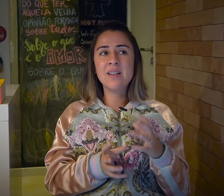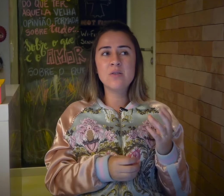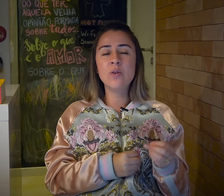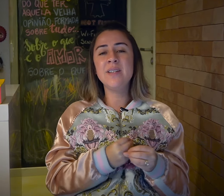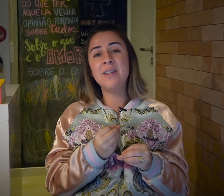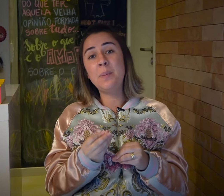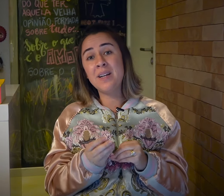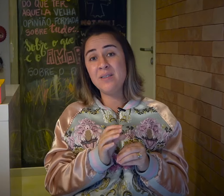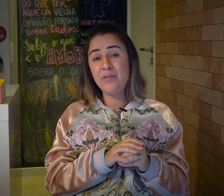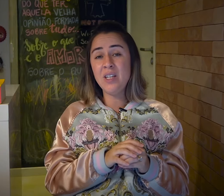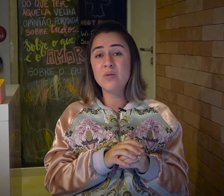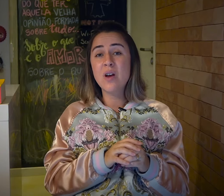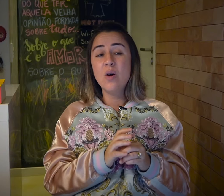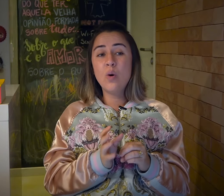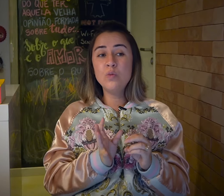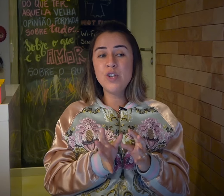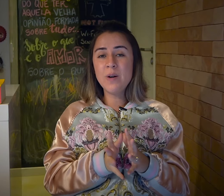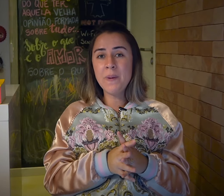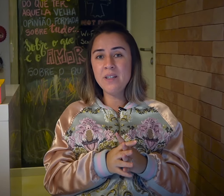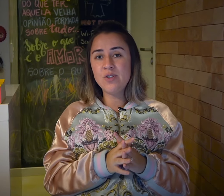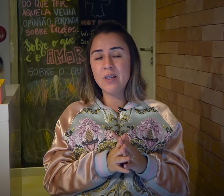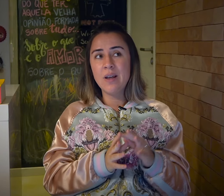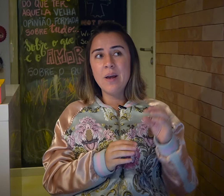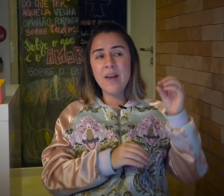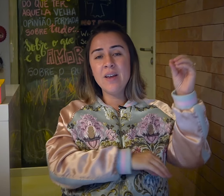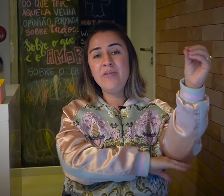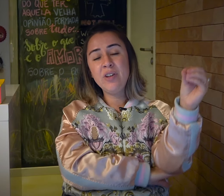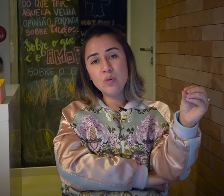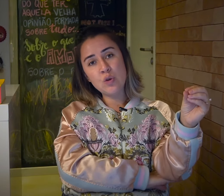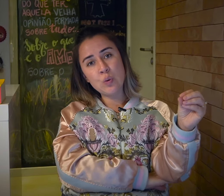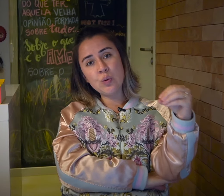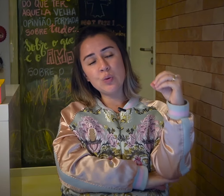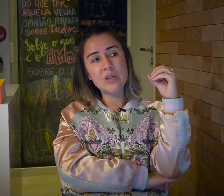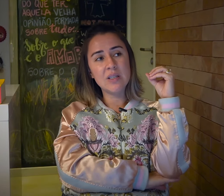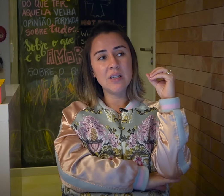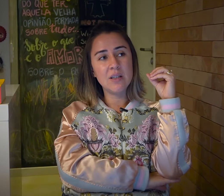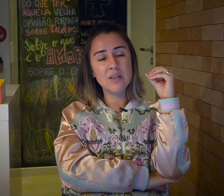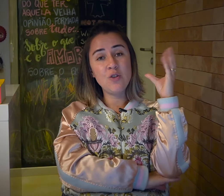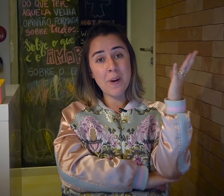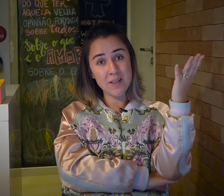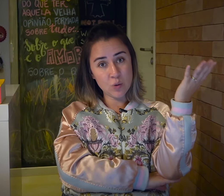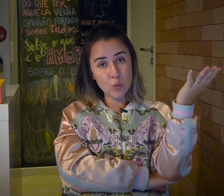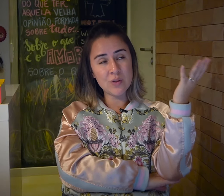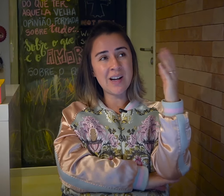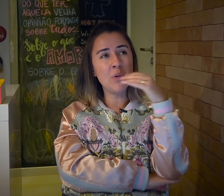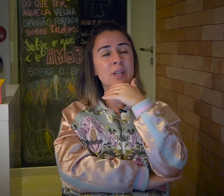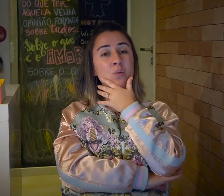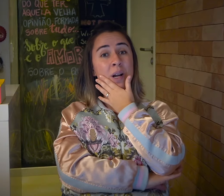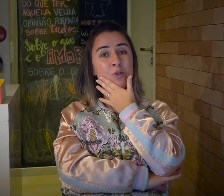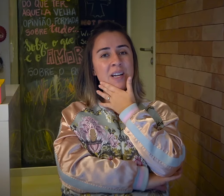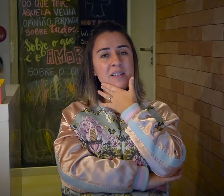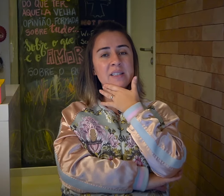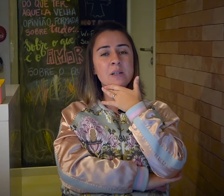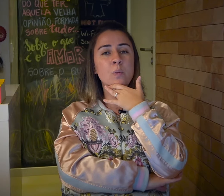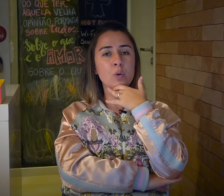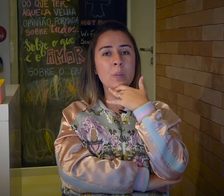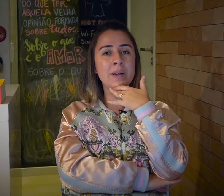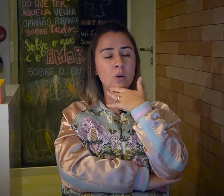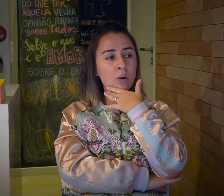relações entre pais e filhos, como geralmente filhos surdos de pais surdos acabam tendo um grau de realização um pouco maior